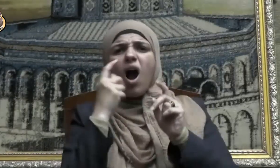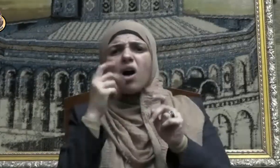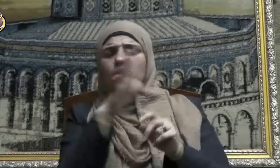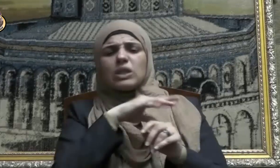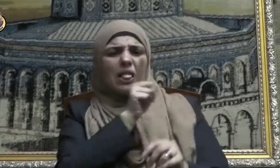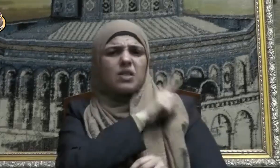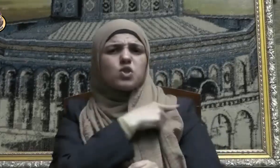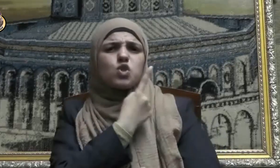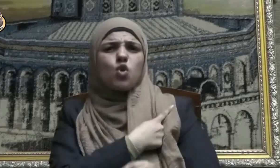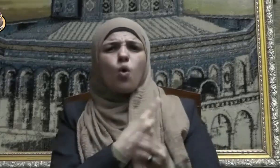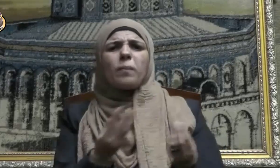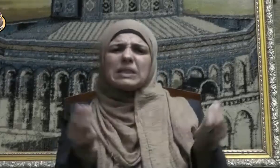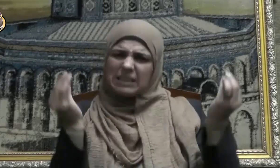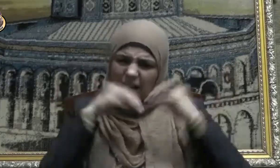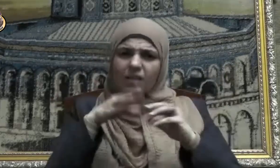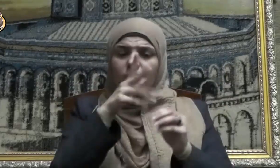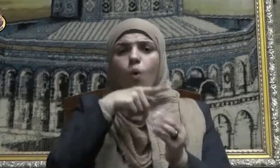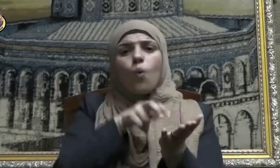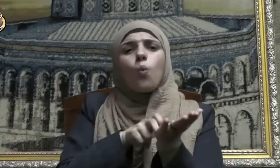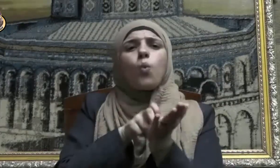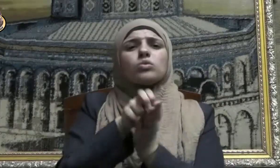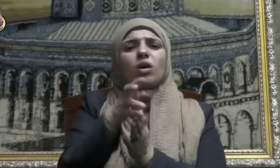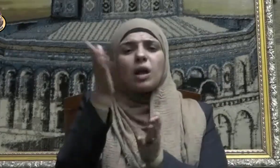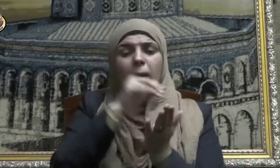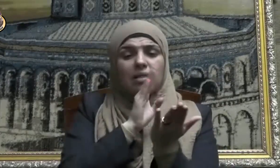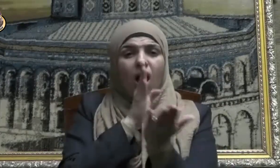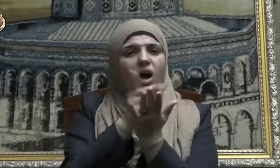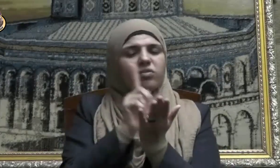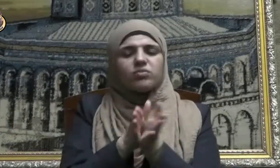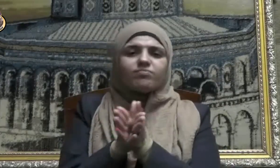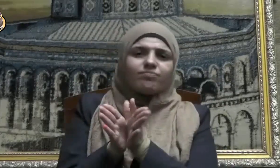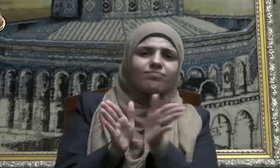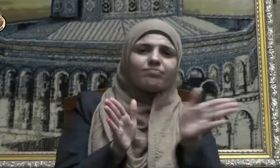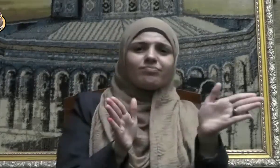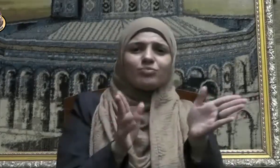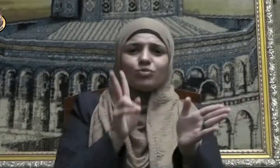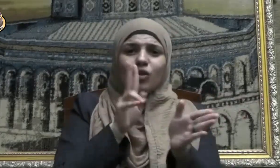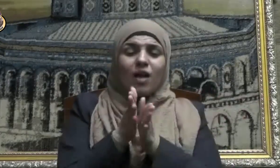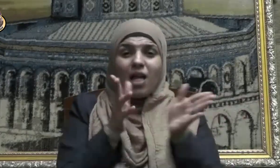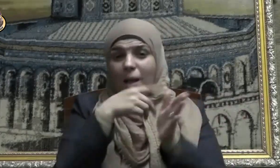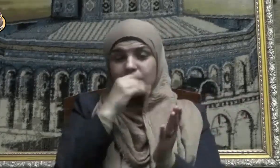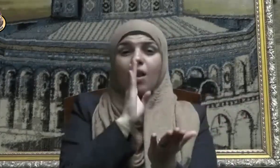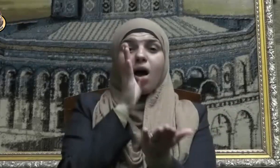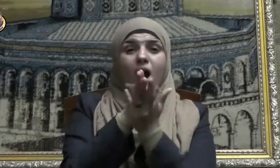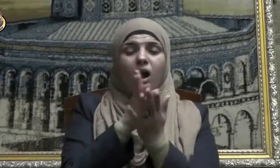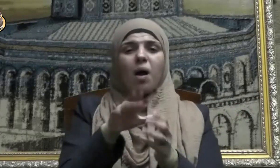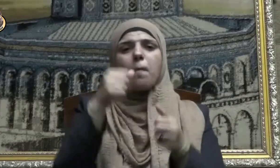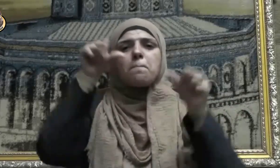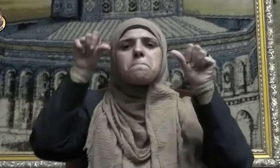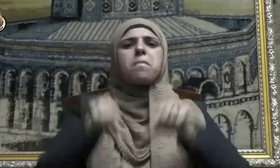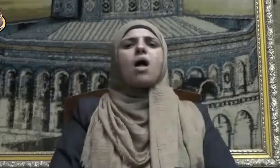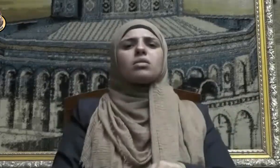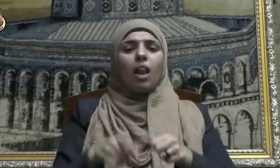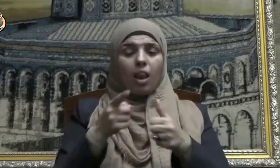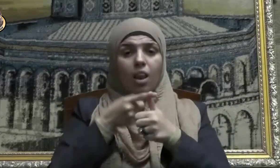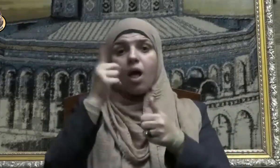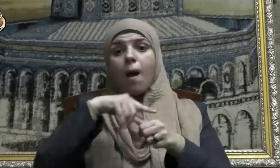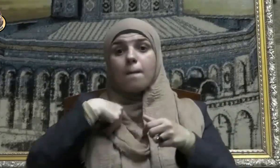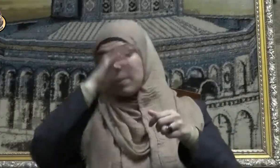وطريق للميل عن الحق فيجعل الحق باطلا والباطل حقا